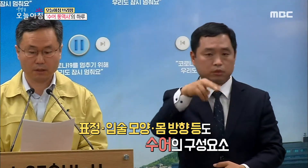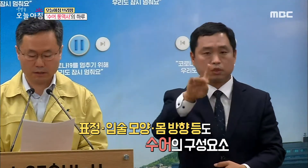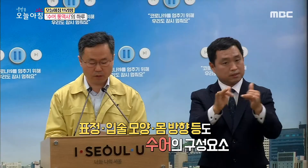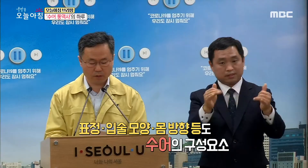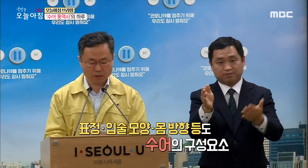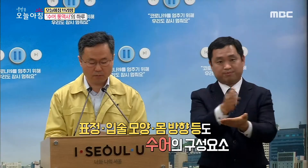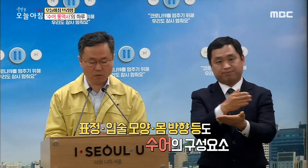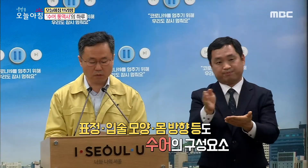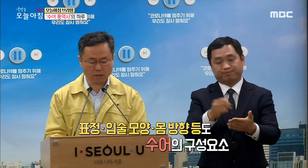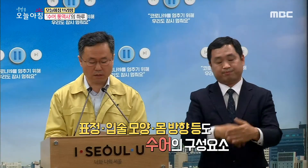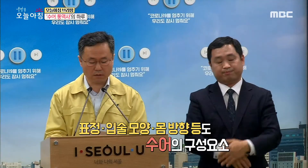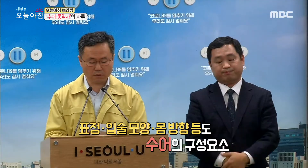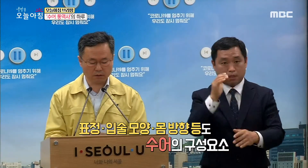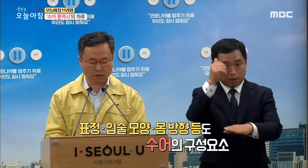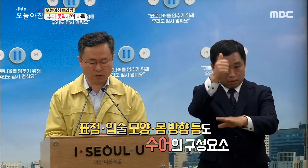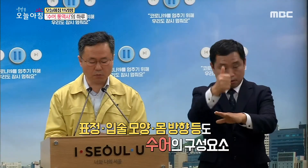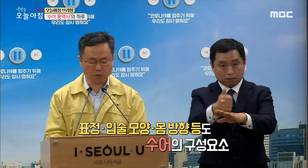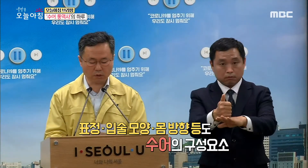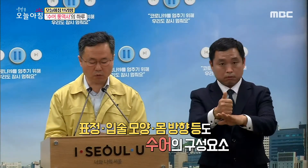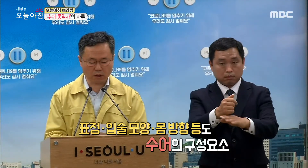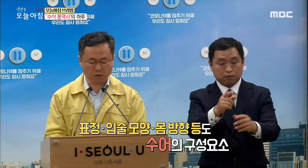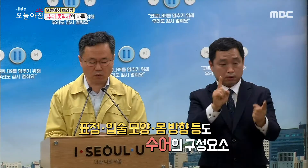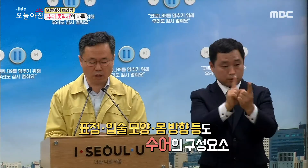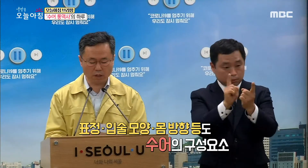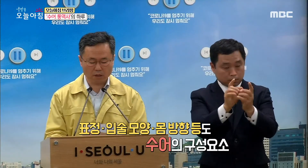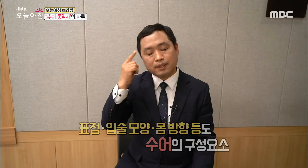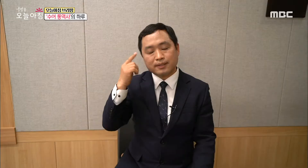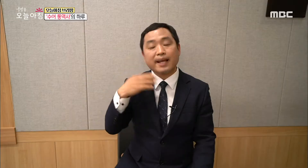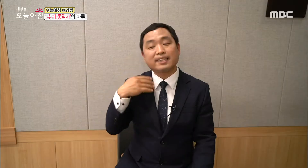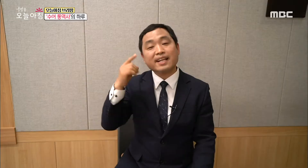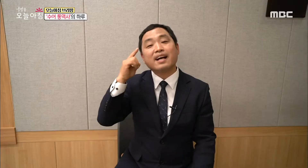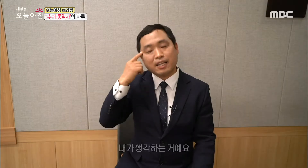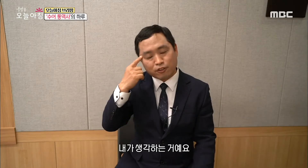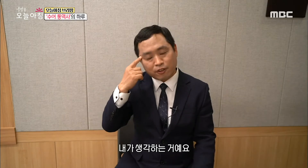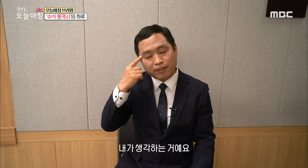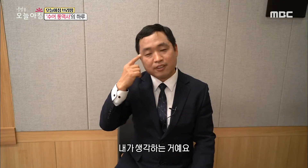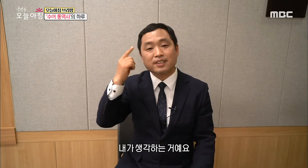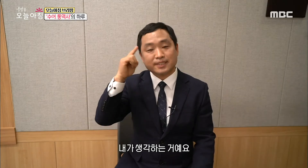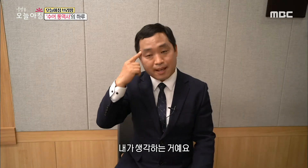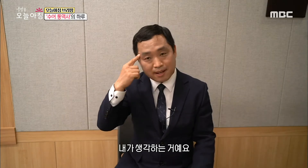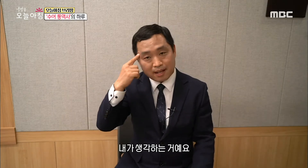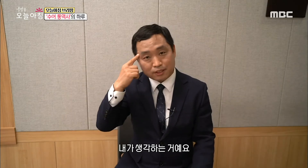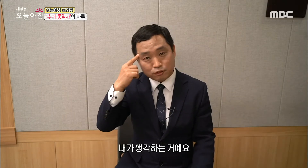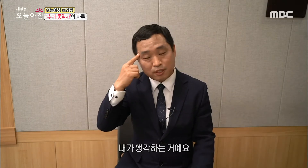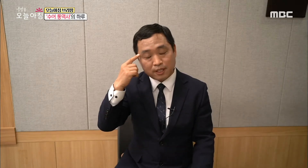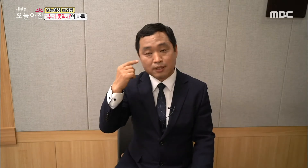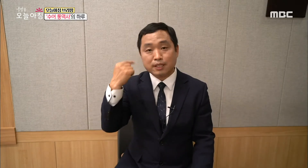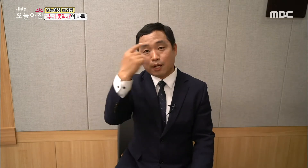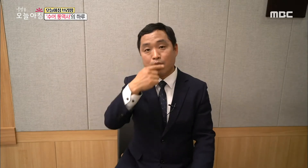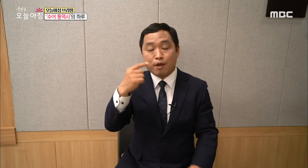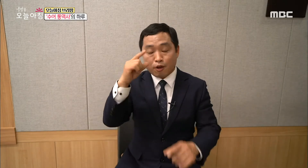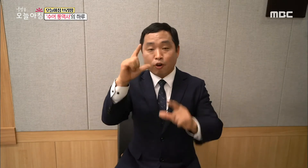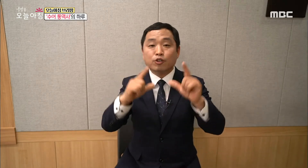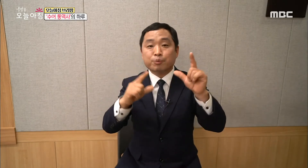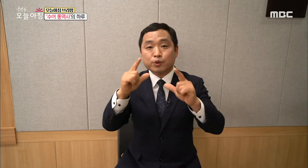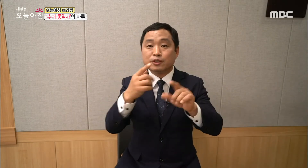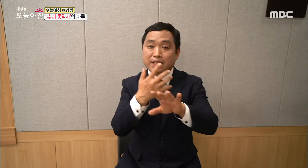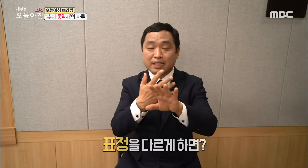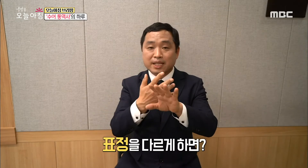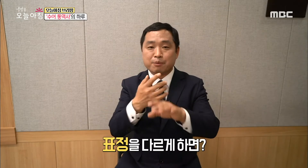동작과 얼굴 표정, 입모양이 매우 중요하대요 내가 생각하는 거예요 생각 수어인데 그런데 얼굴 표정을 다르게 해볼